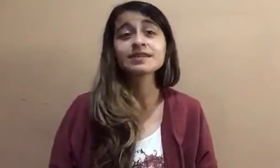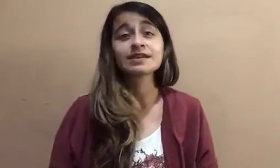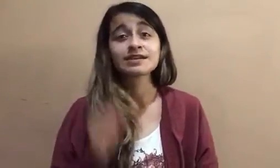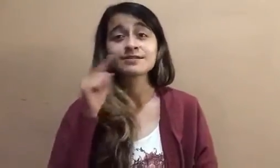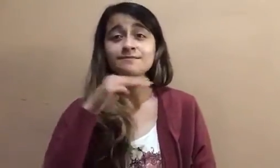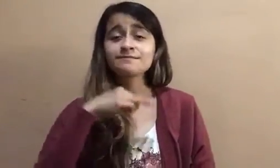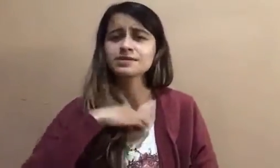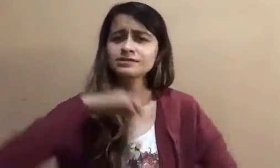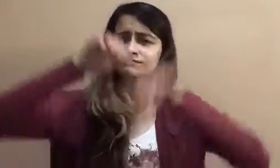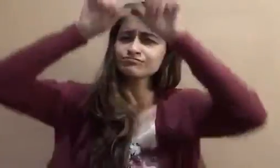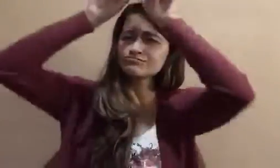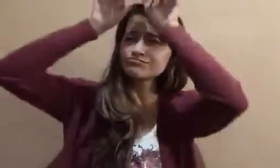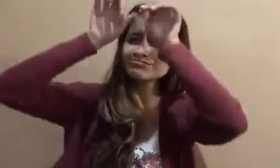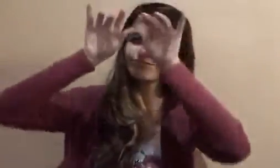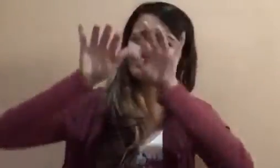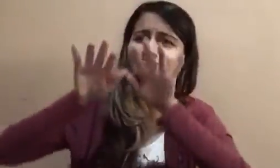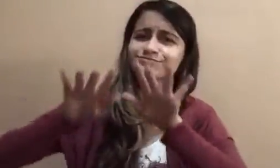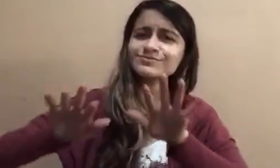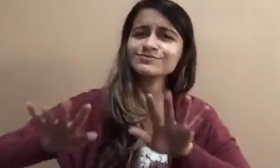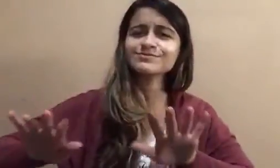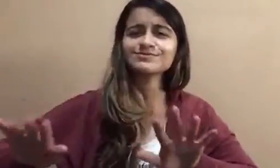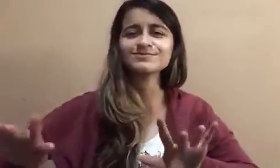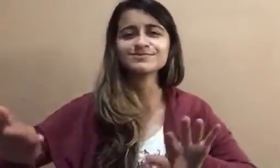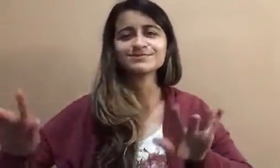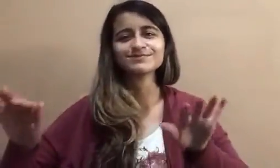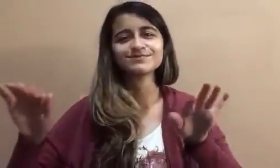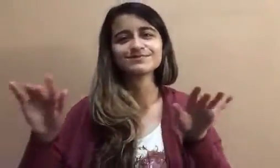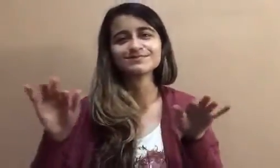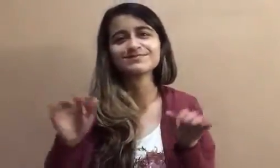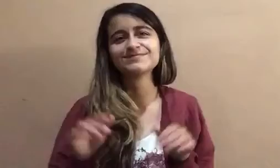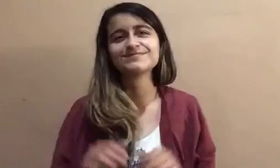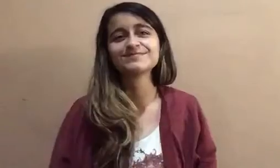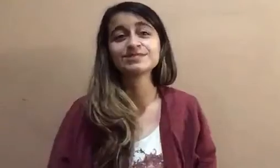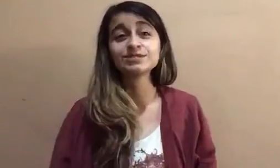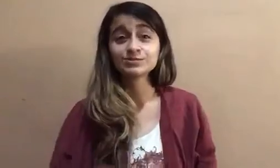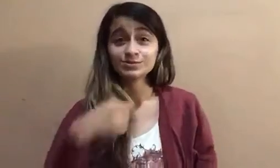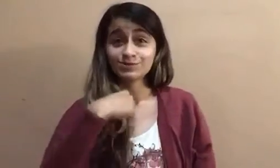bendecirá. Yo